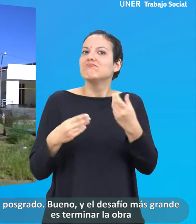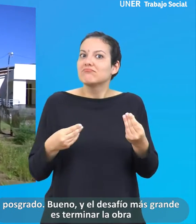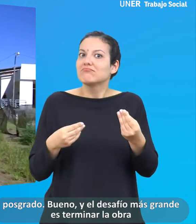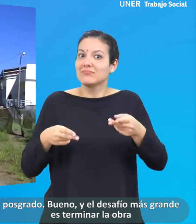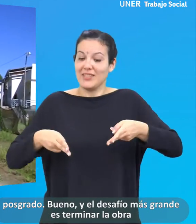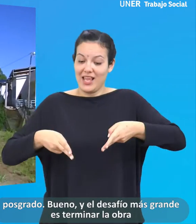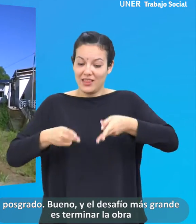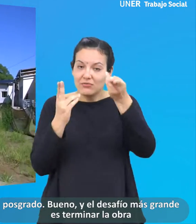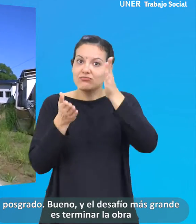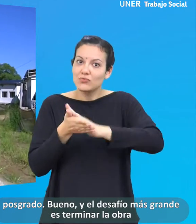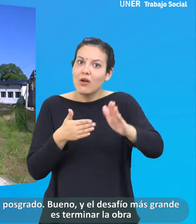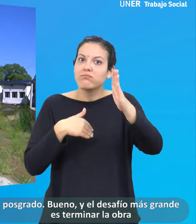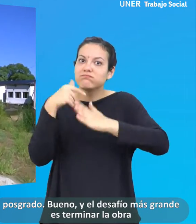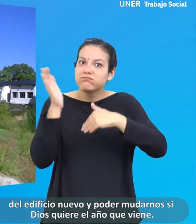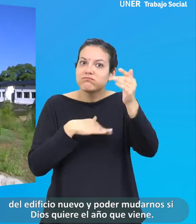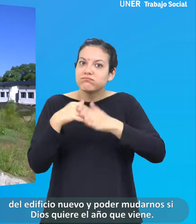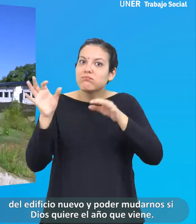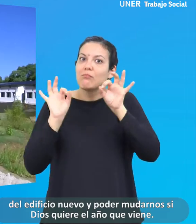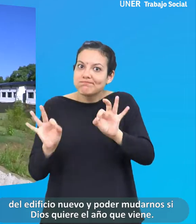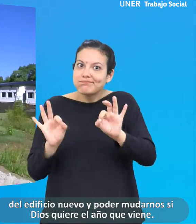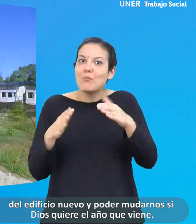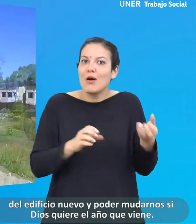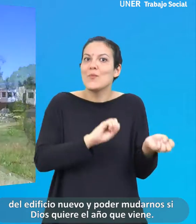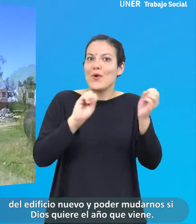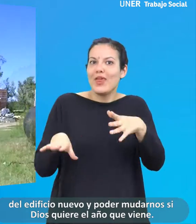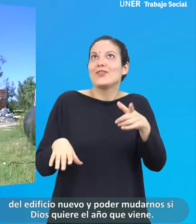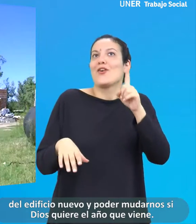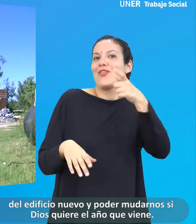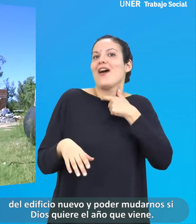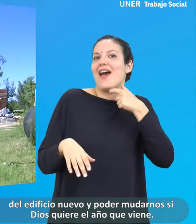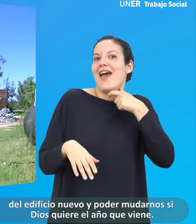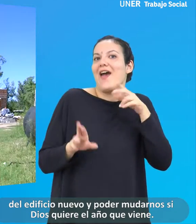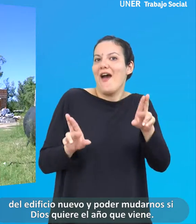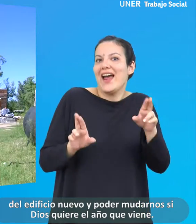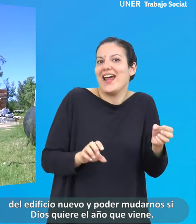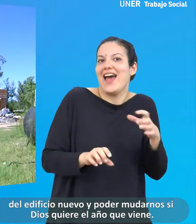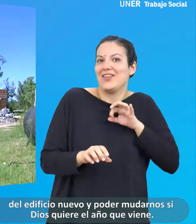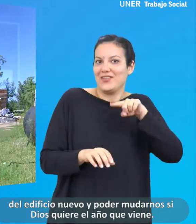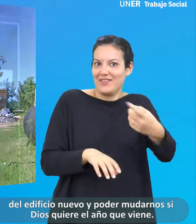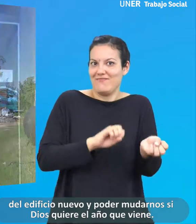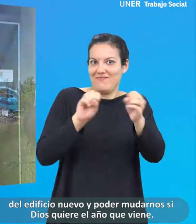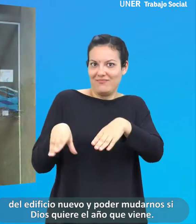es terminar la obra del edificio nuevo y poder mudarnos, si Dios quiere, el año que viene.